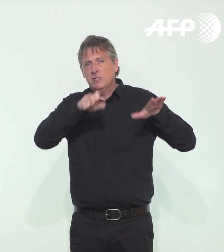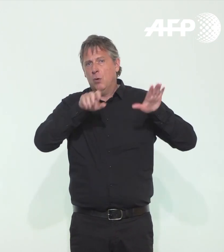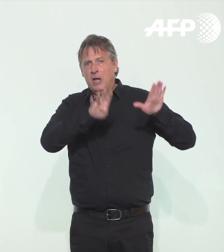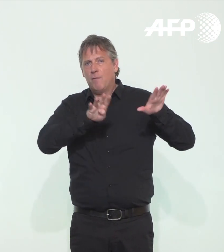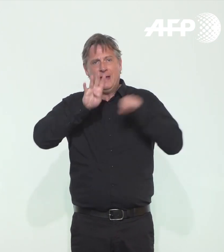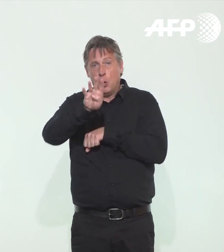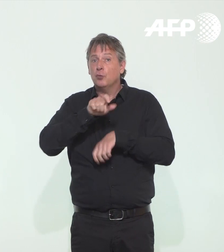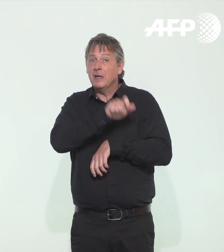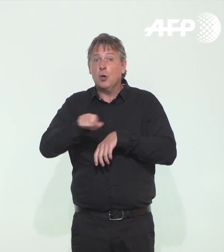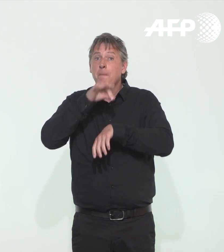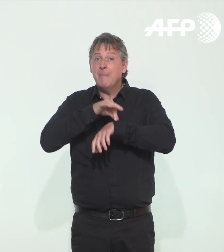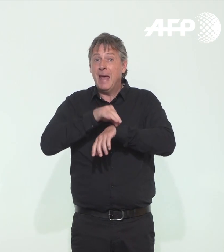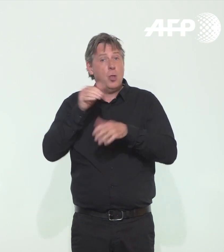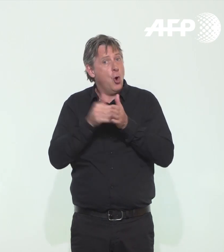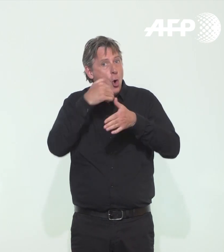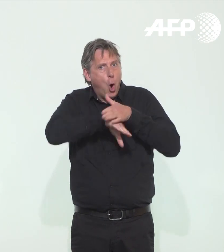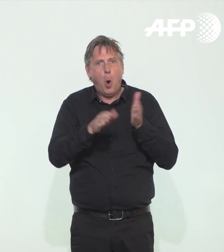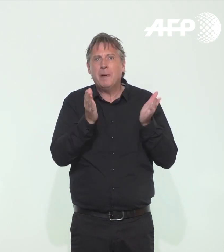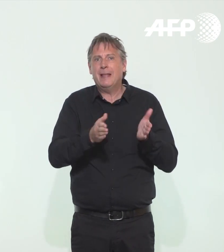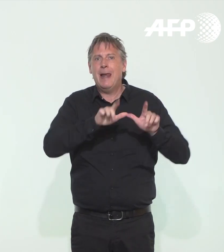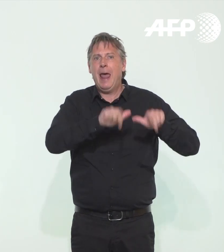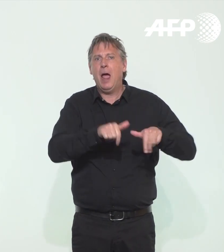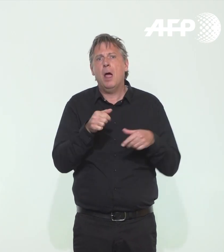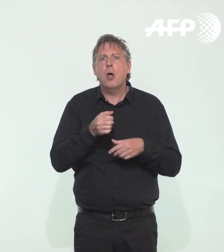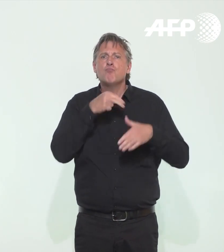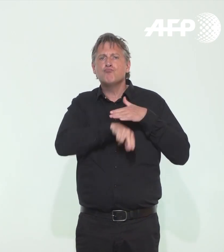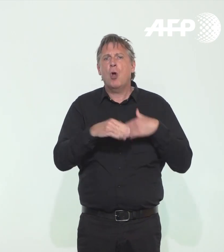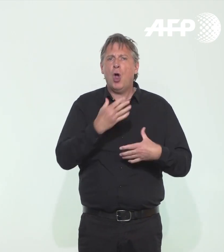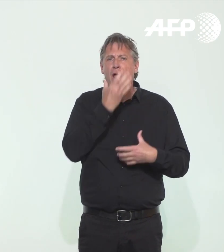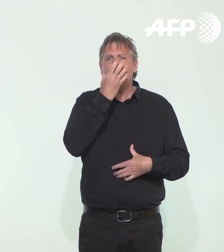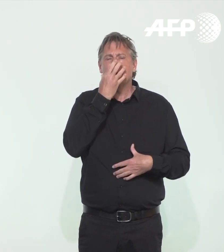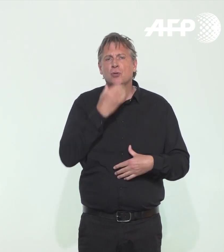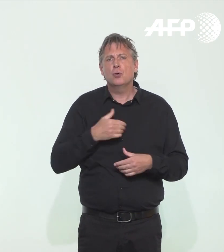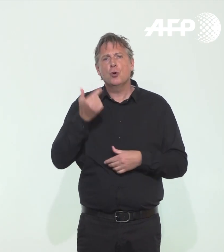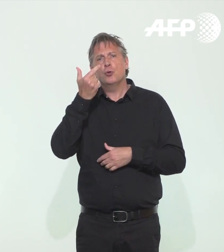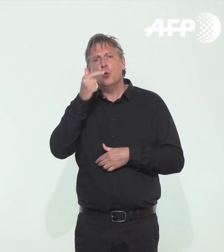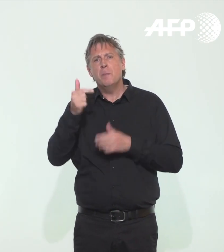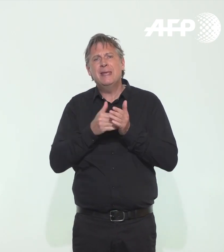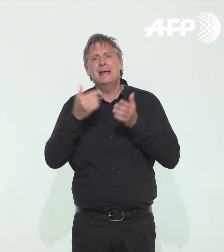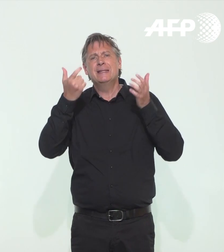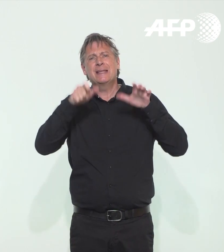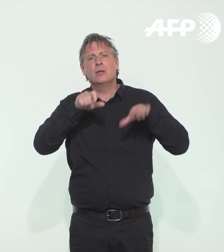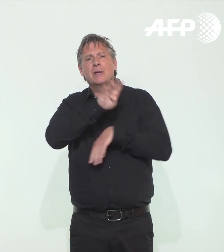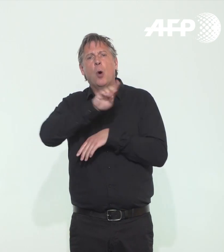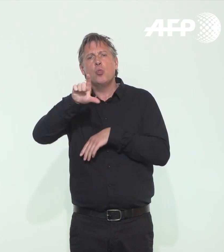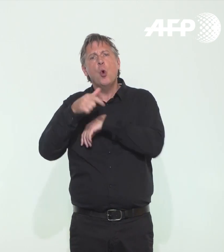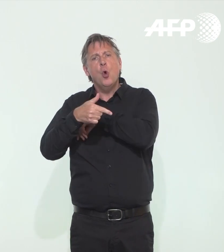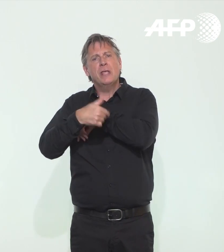malades sont encore hospitalisés en réanimation, elles étaient 2542 il y a une semaine.